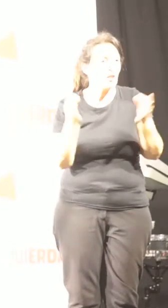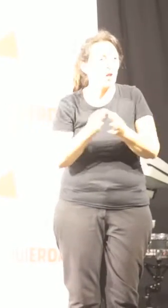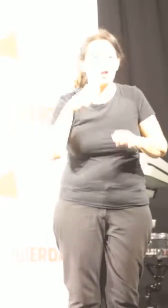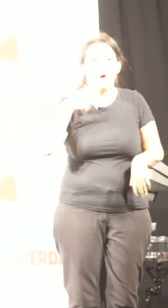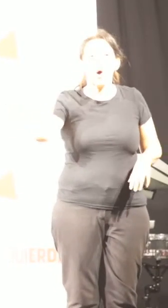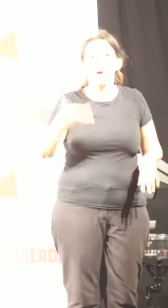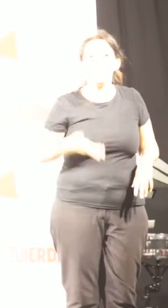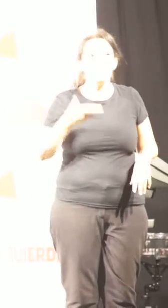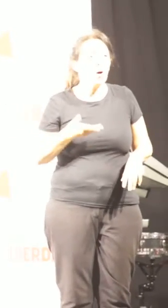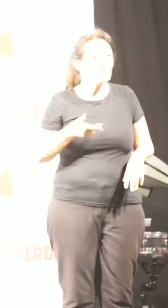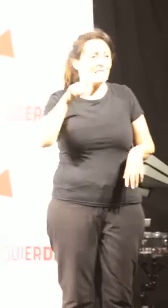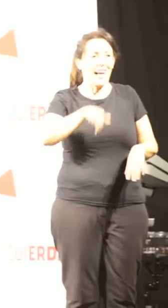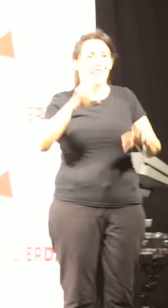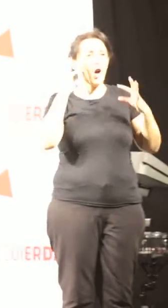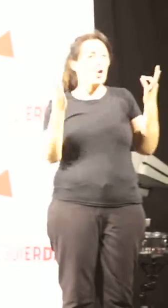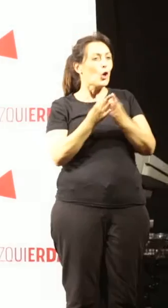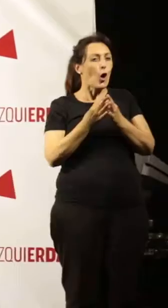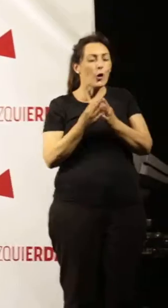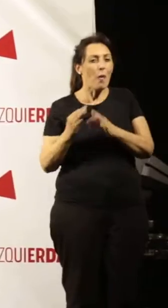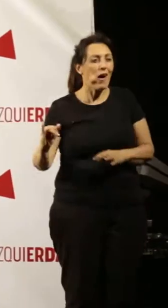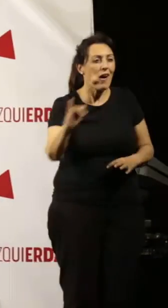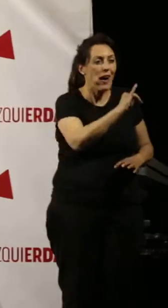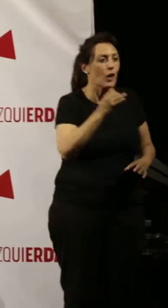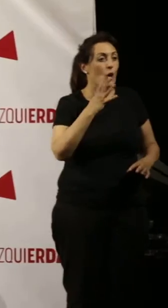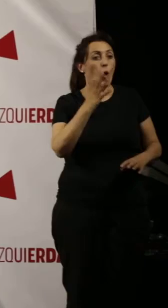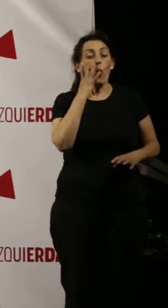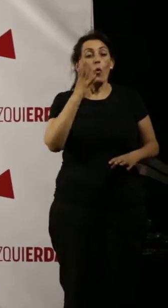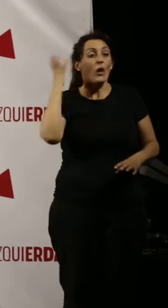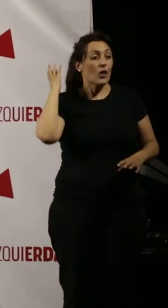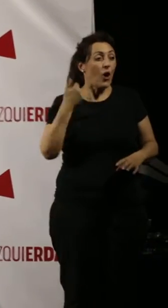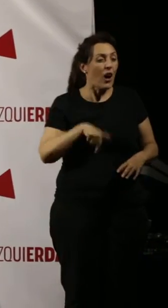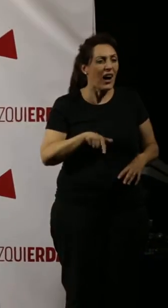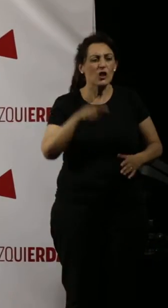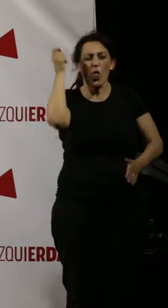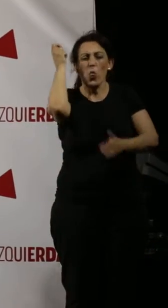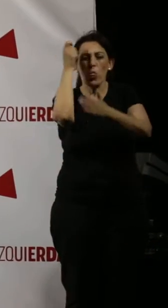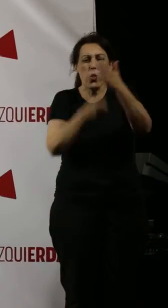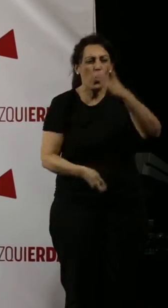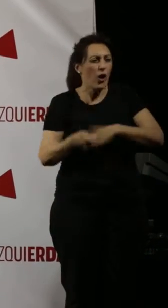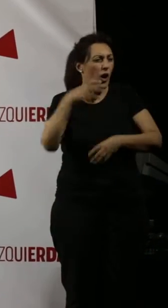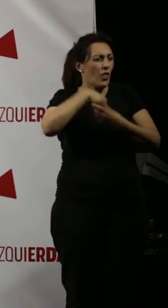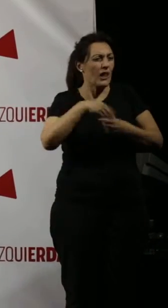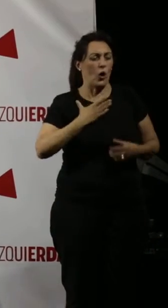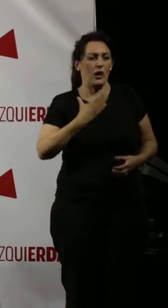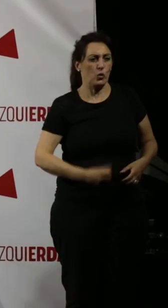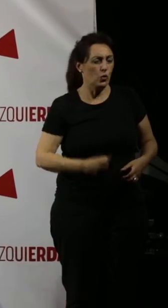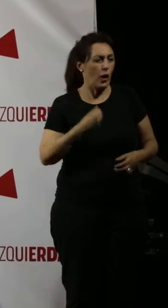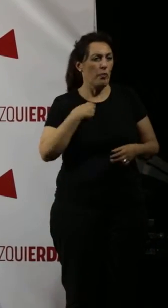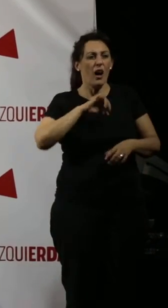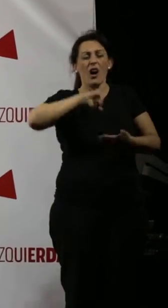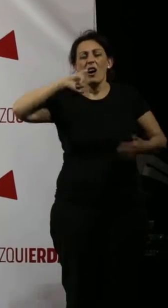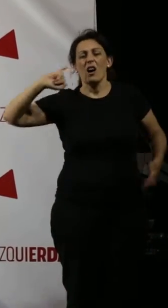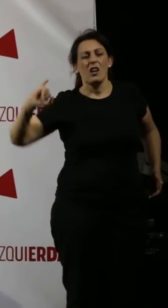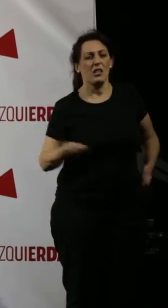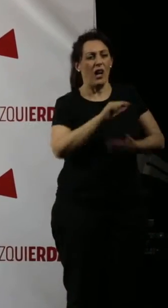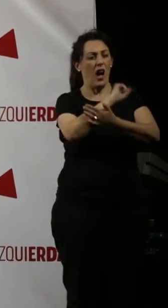importante está sucediendo. Estos cuatro años han sido cuatro años durísimos para los ayuntamientos, de acogotamiento,